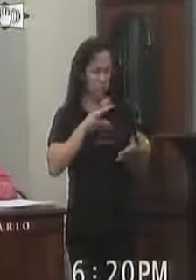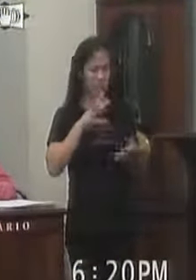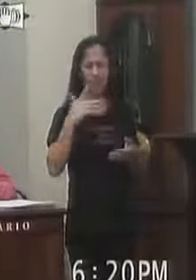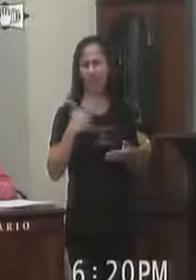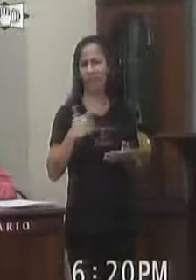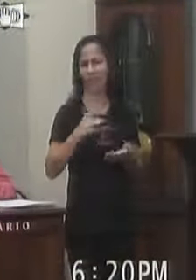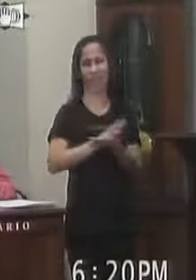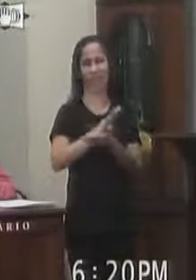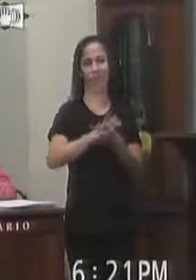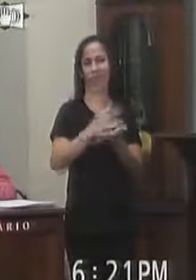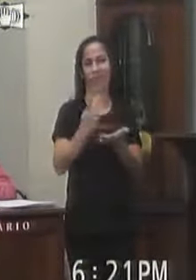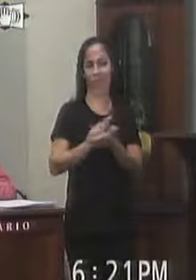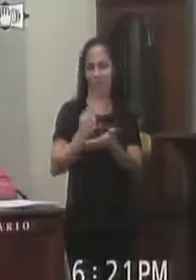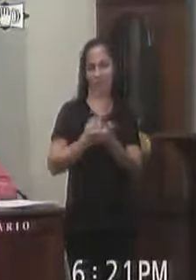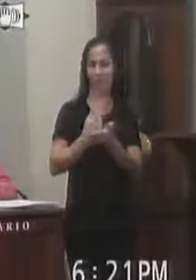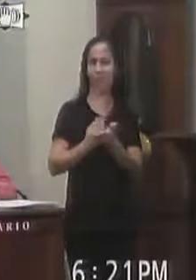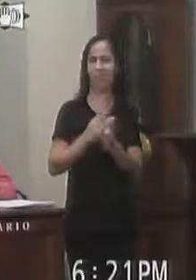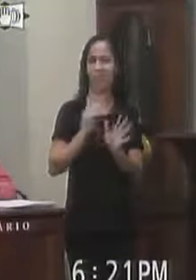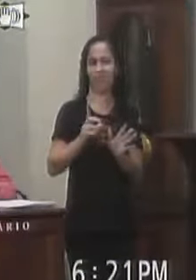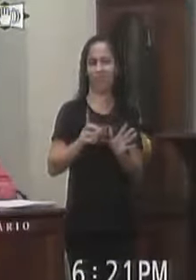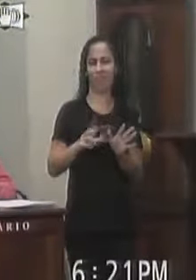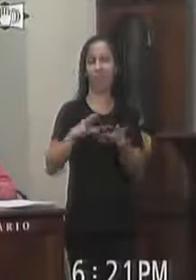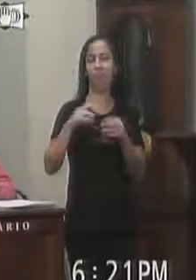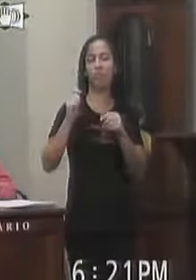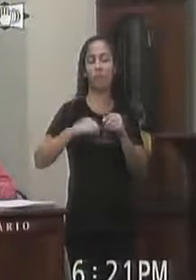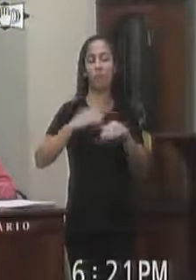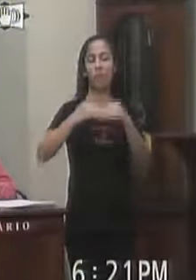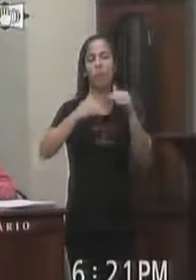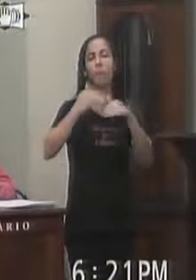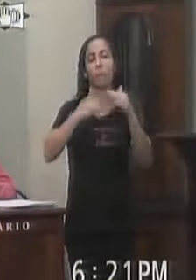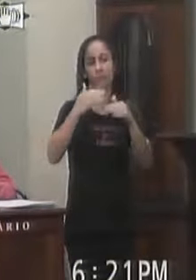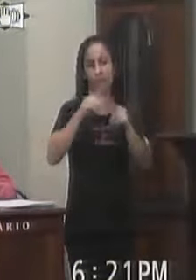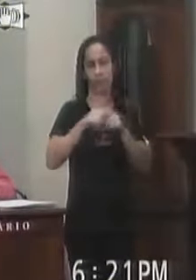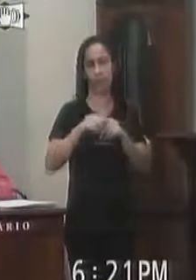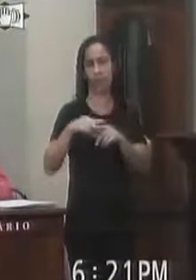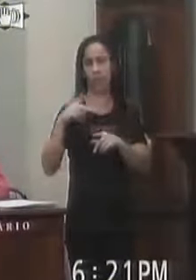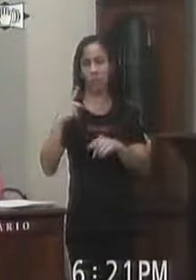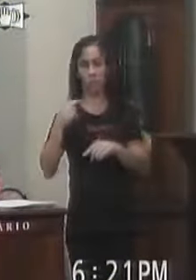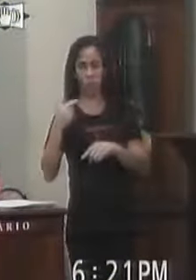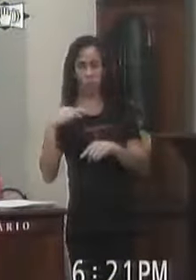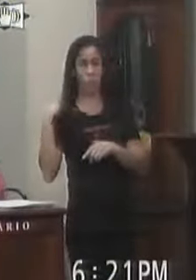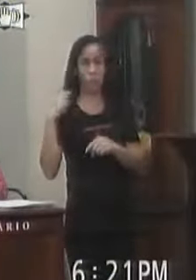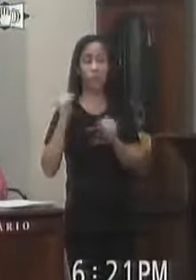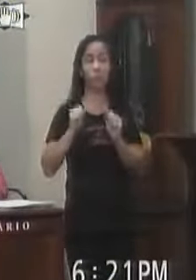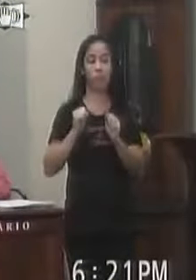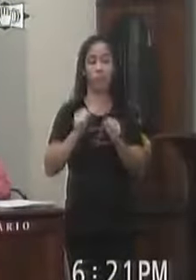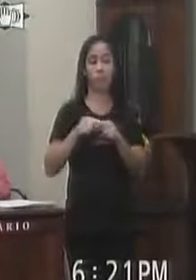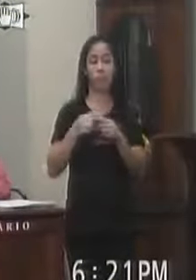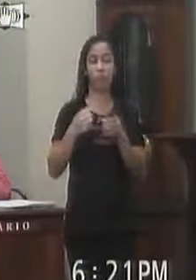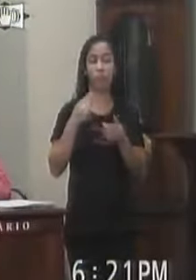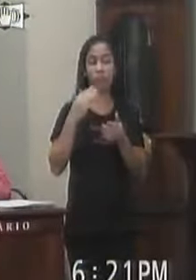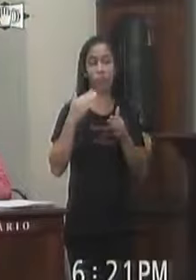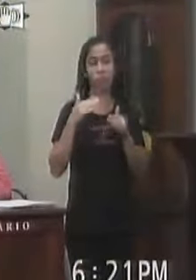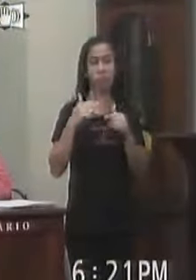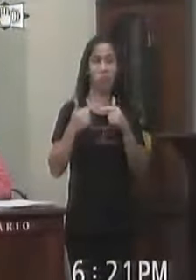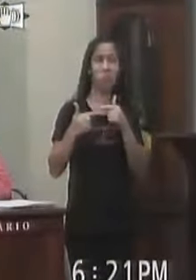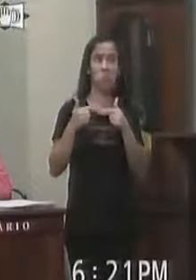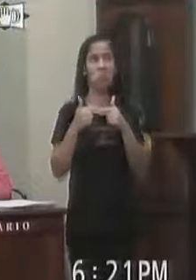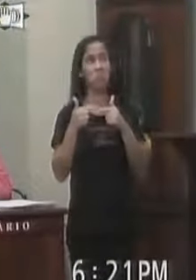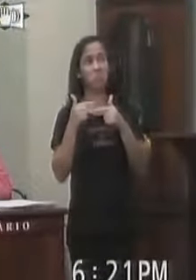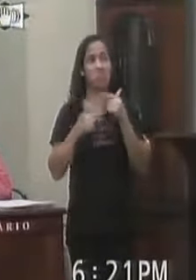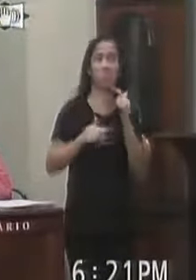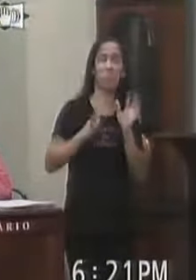quanto a iniciativa E competência comum Dessa casa Quanto a análise Da constitucionalidade No que tange No aspecto formal O meio de manifestamento Constitucional